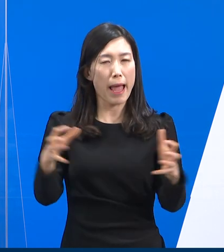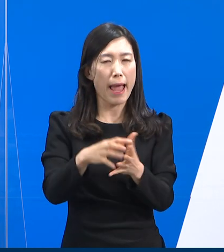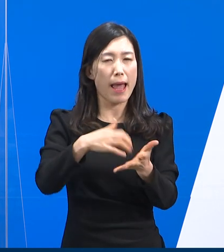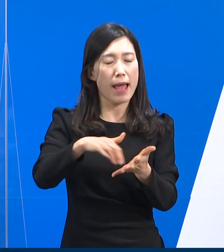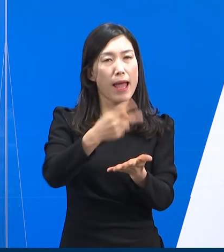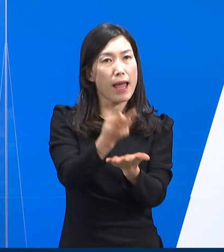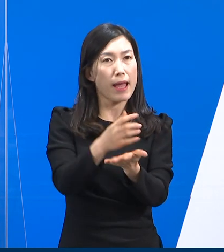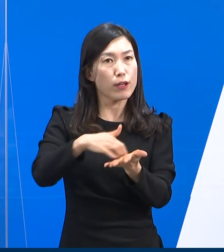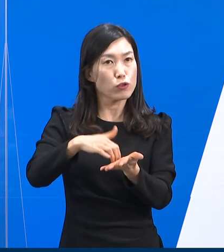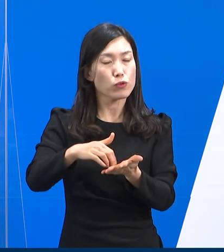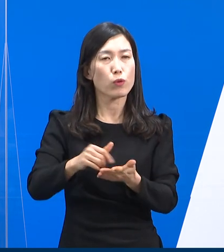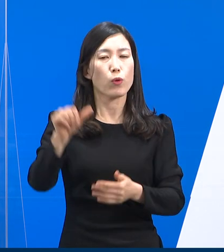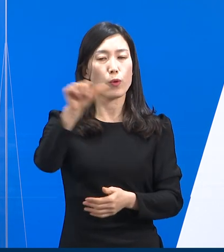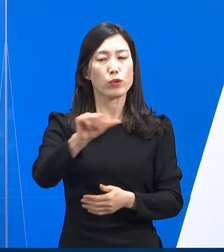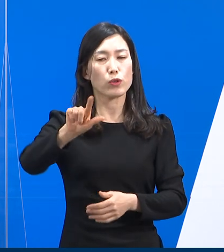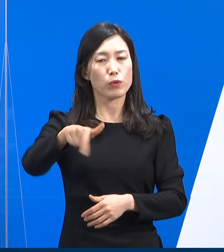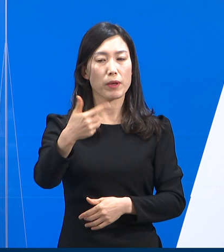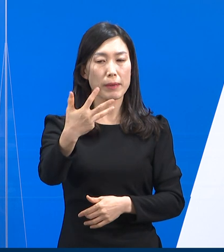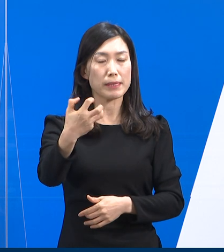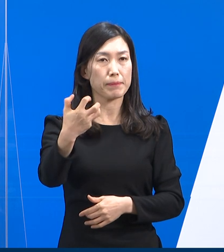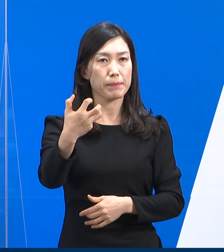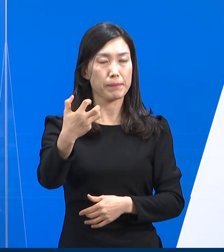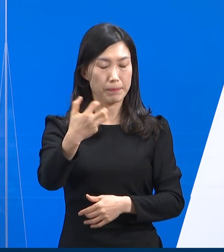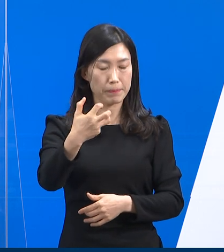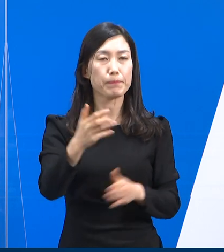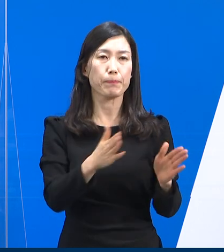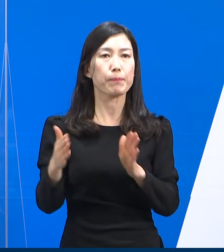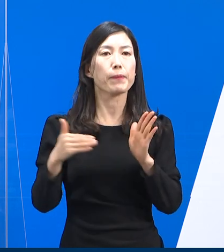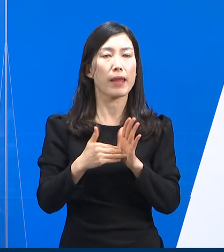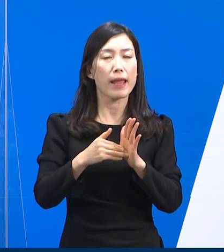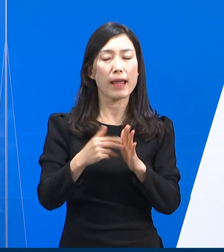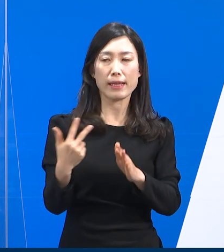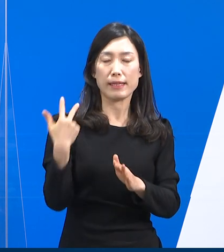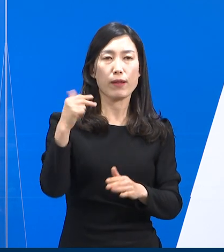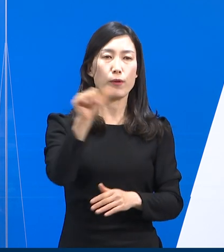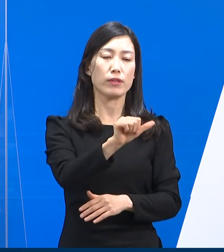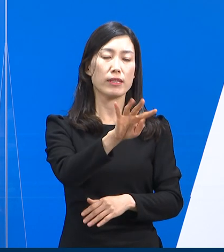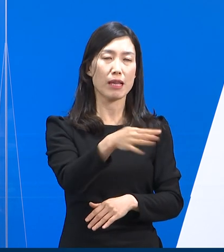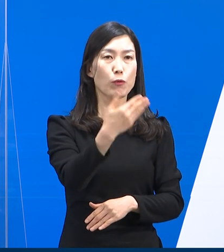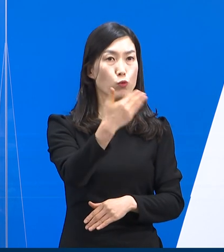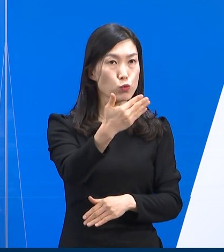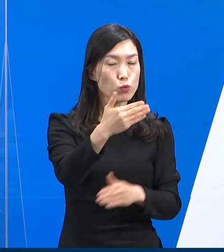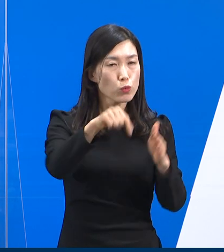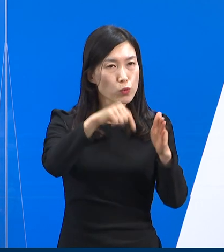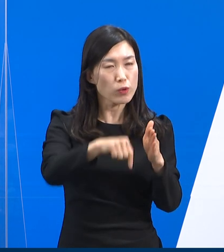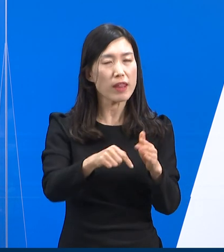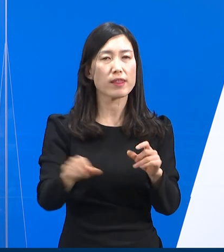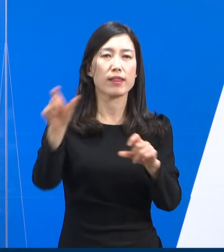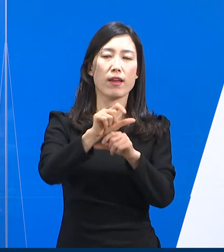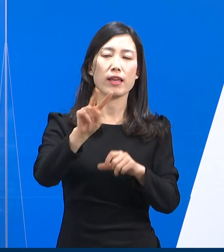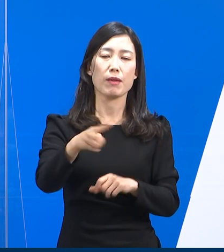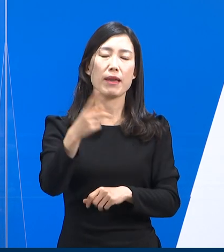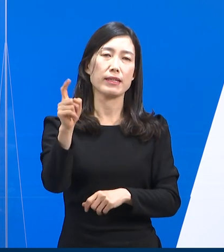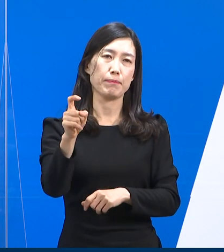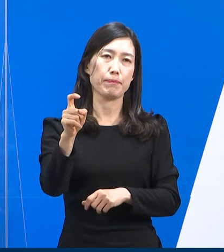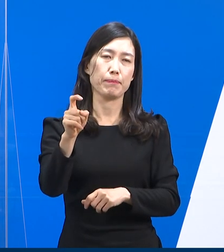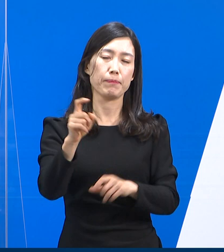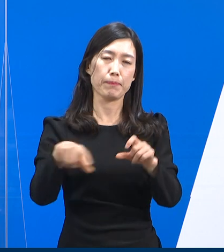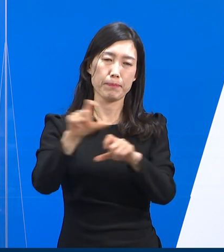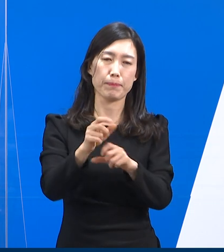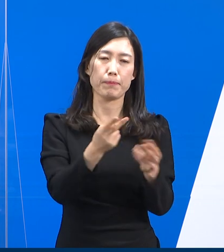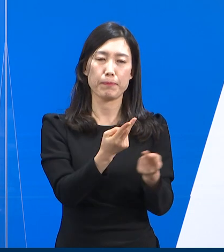의료기관 확보 병상은 총 5,680개입니다. 전주의 5,409병상에서 271병상을